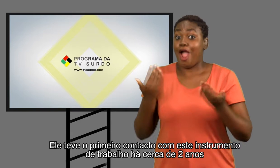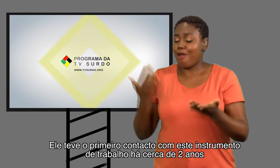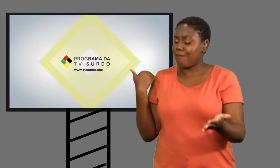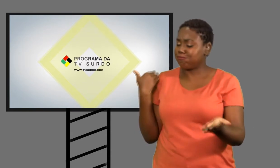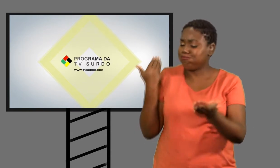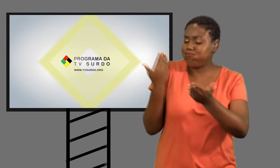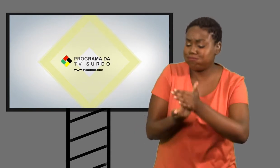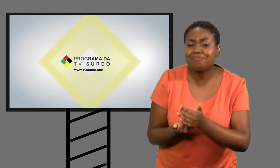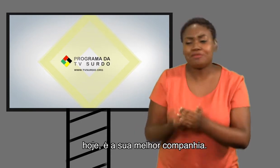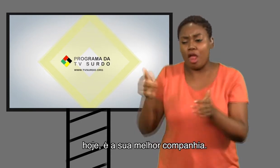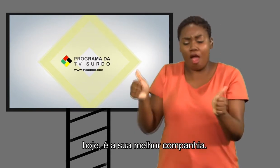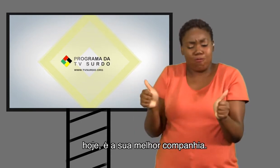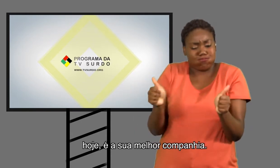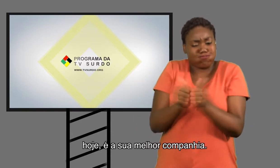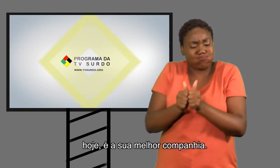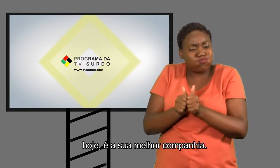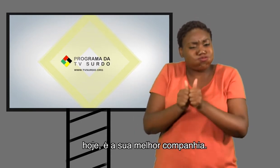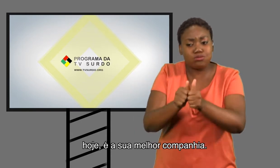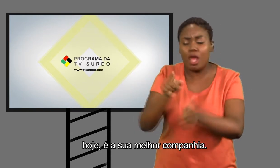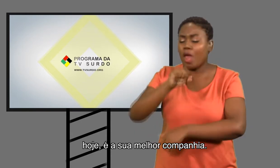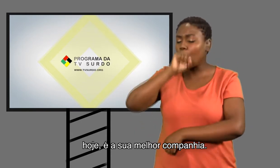anos e hoje é a sua melhor companhia.